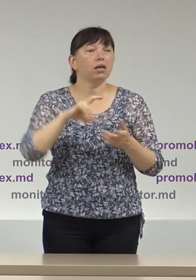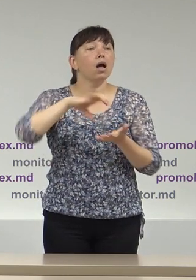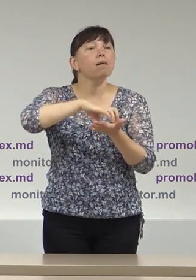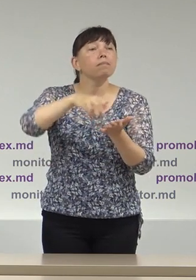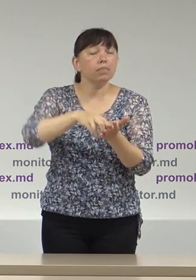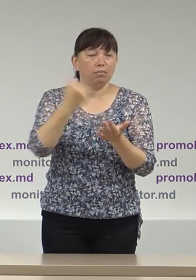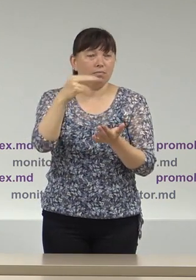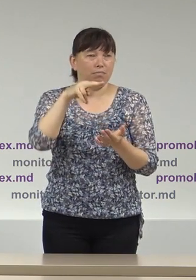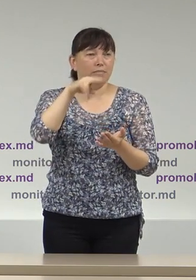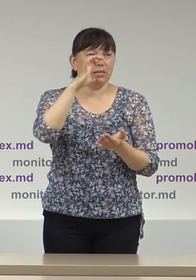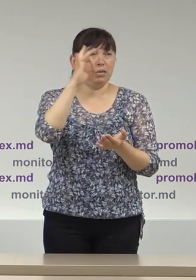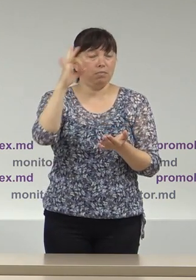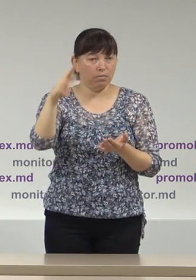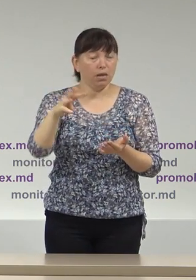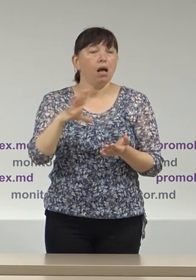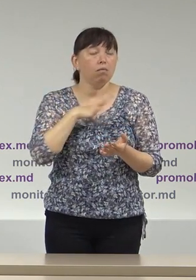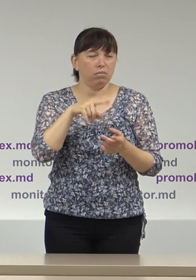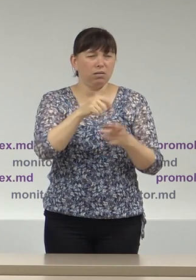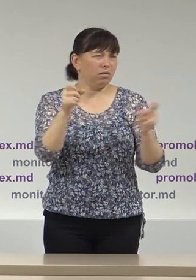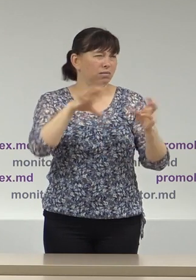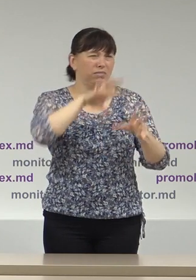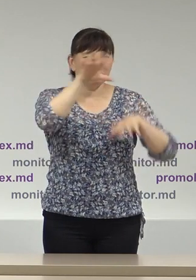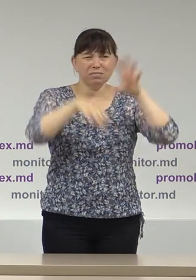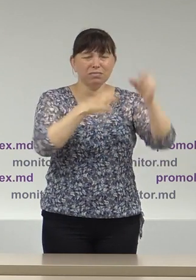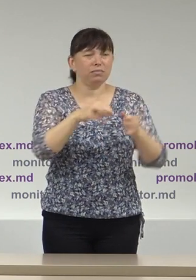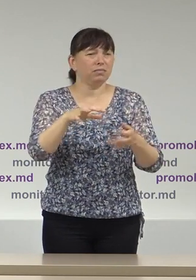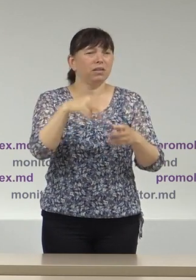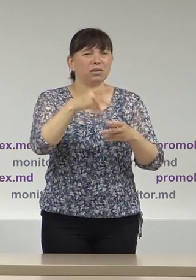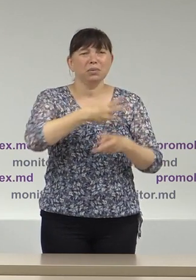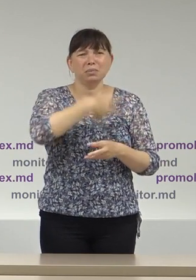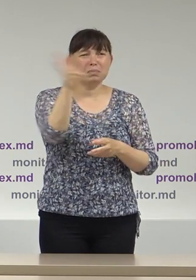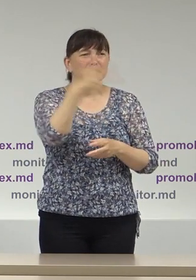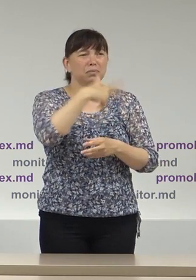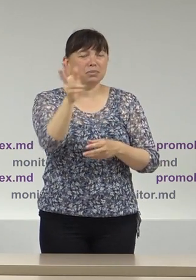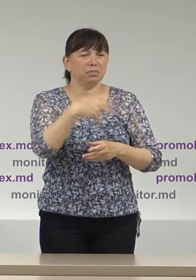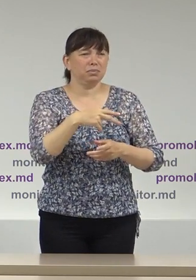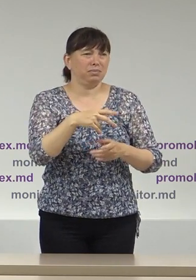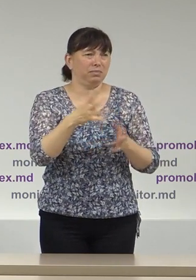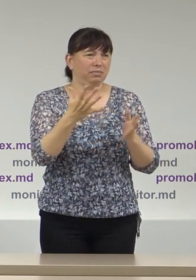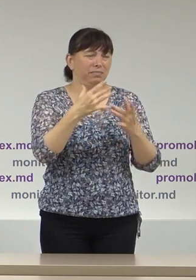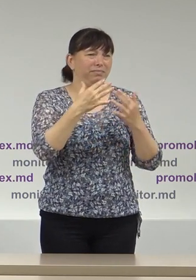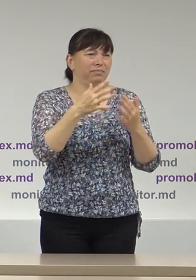PSRM din localitate a fost vandalizat fiind stropit cu știți bine ce